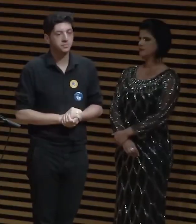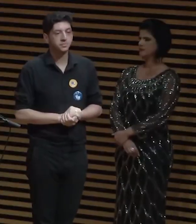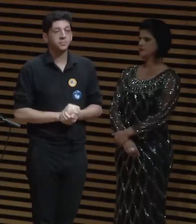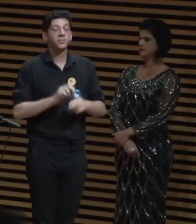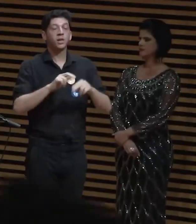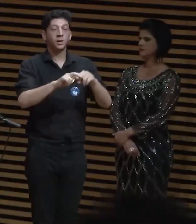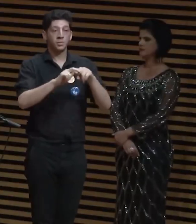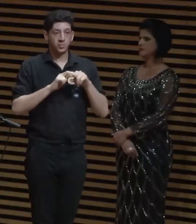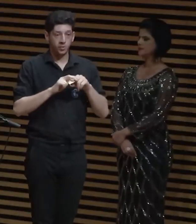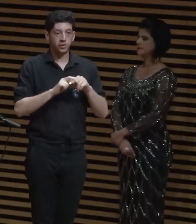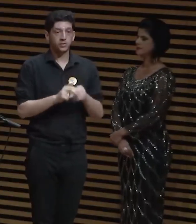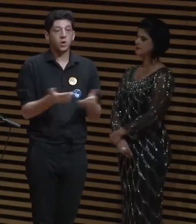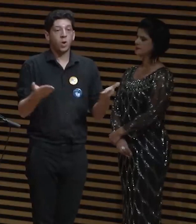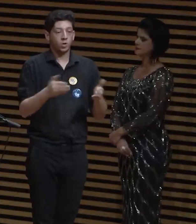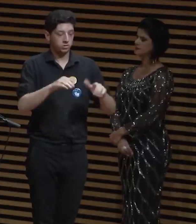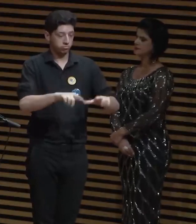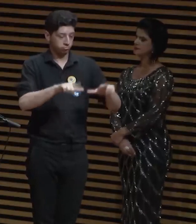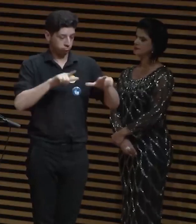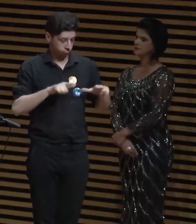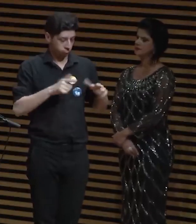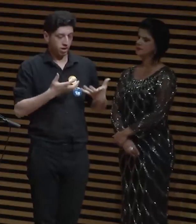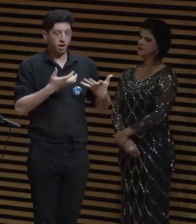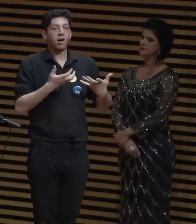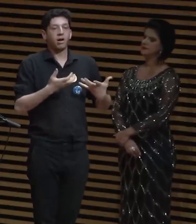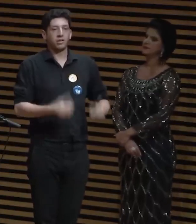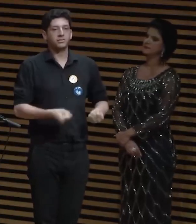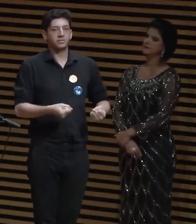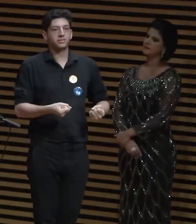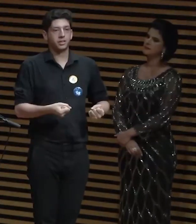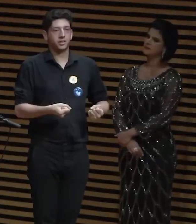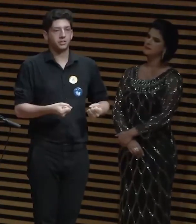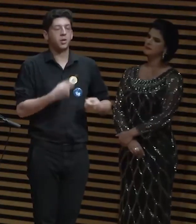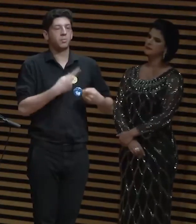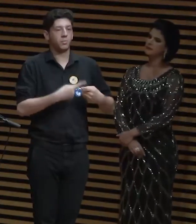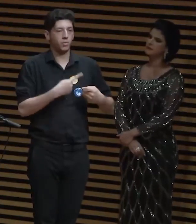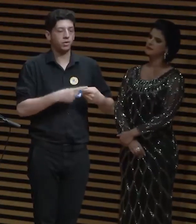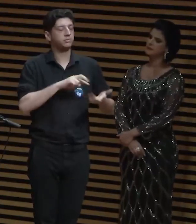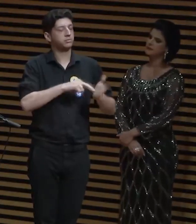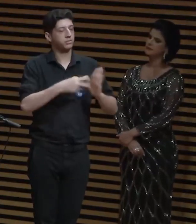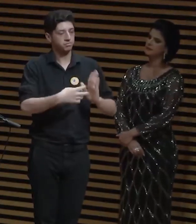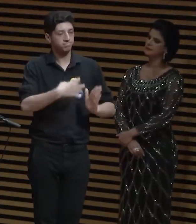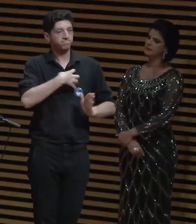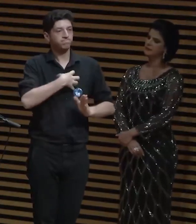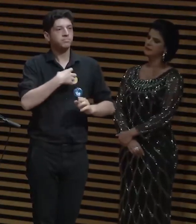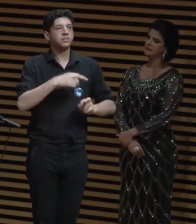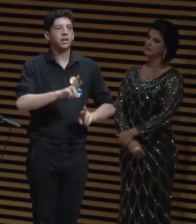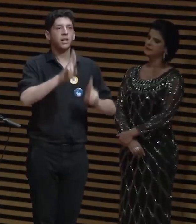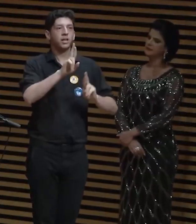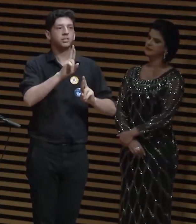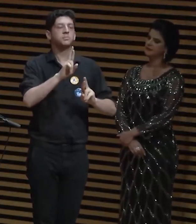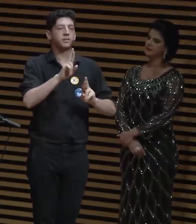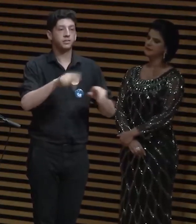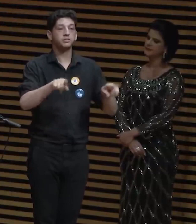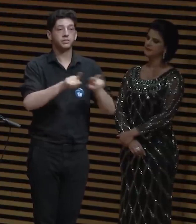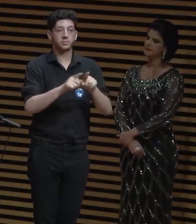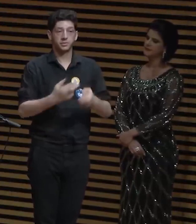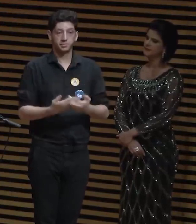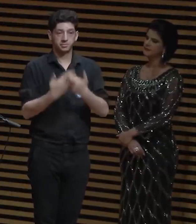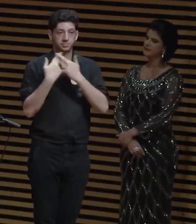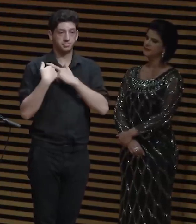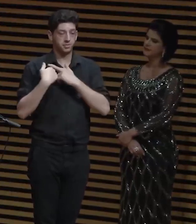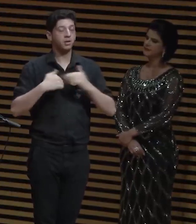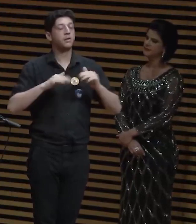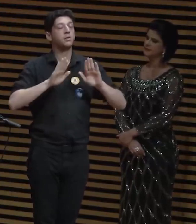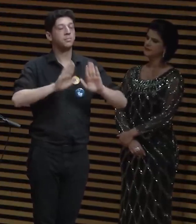Recebo esse diploma, não só com um sentimento de esperança e responsabilidade,